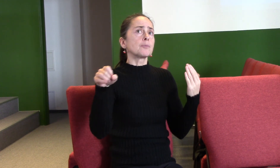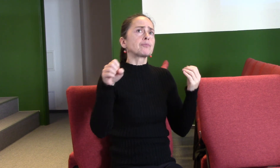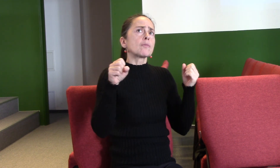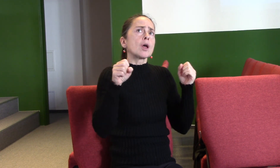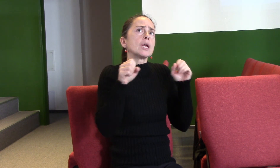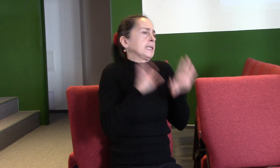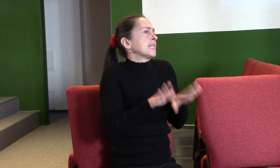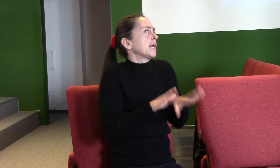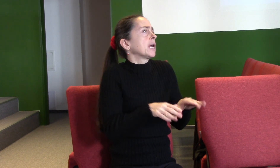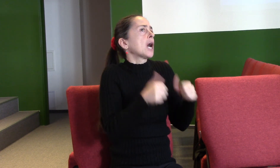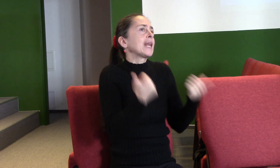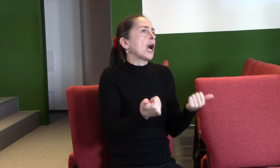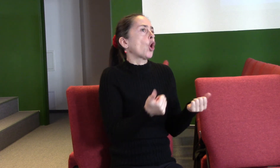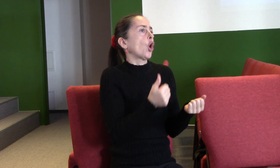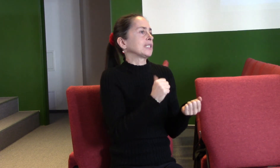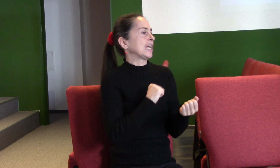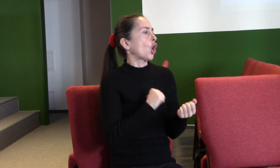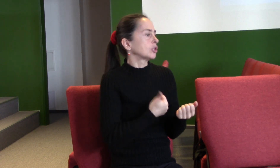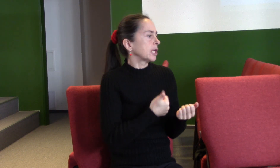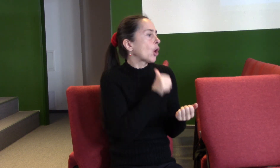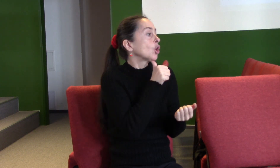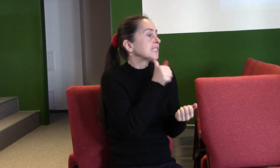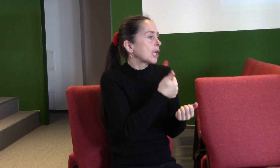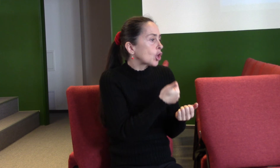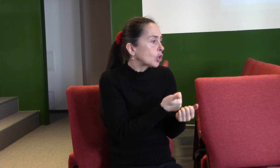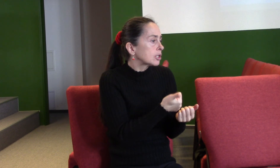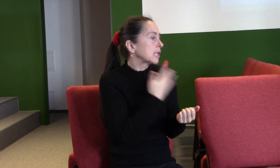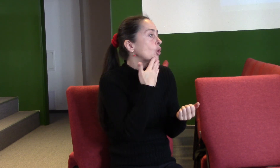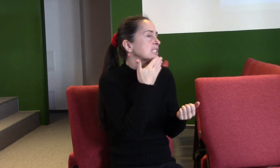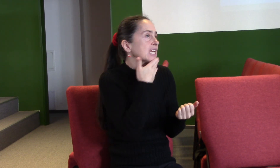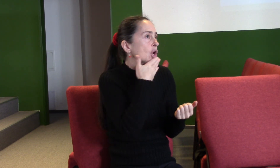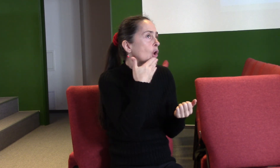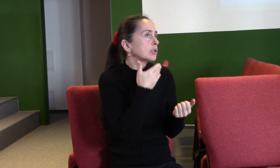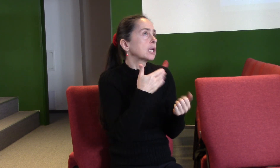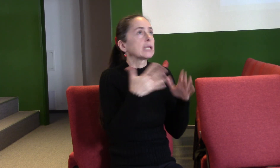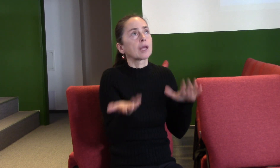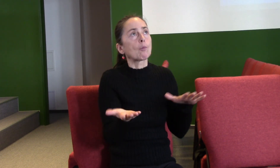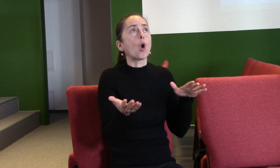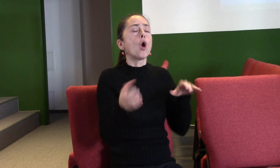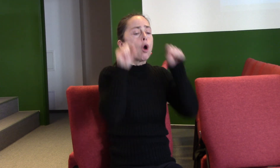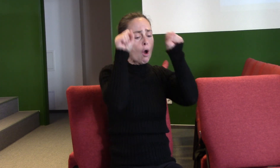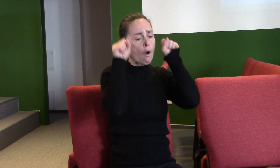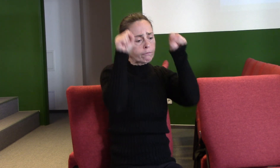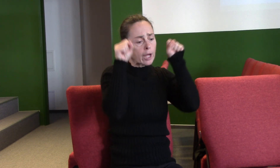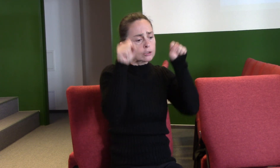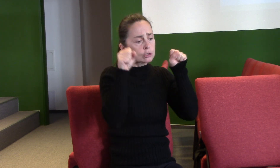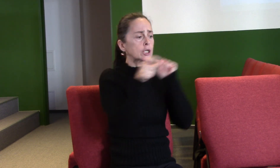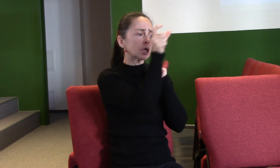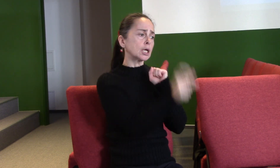nenechal tady opuštěné, jako ty ovečky bez pastýře, ale že jsi poslal Pána Ježíše jako dobrého